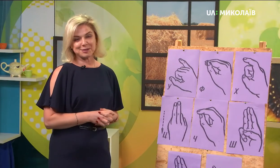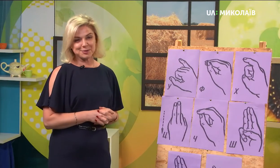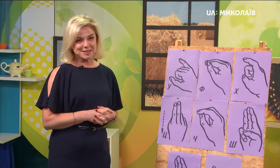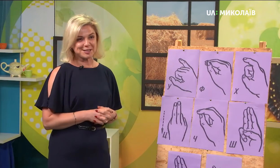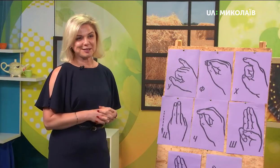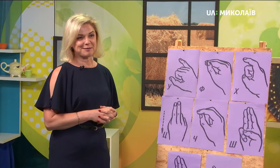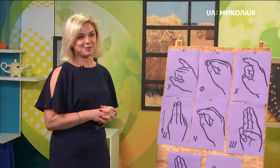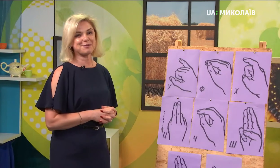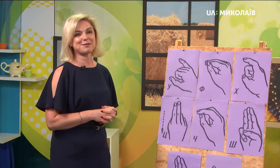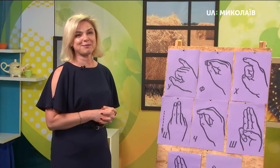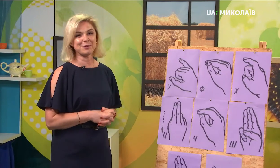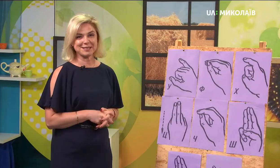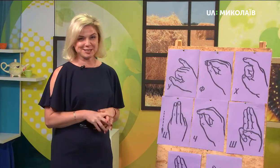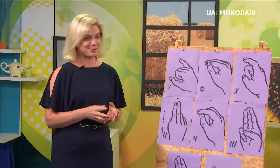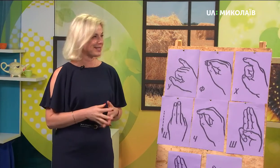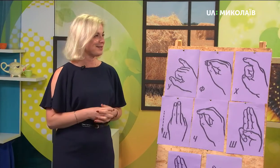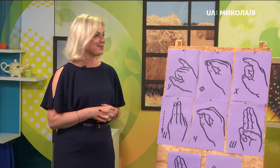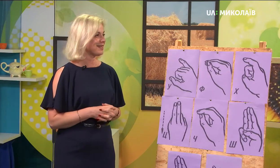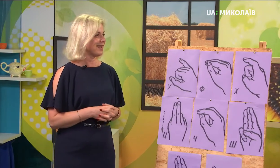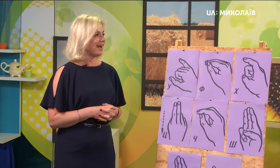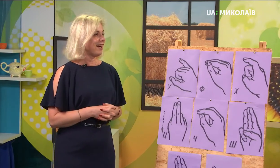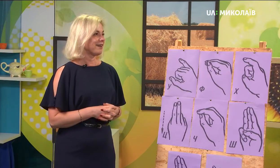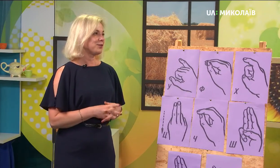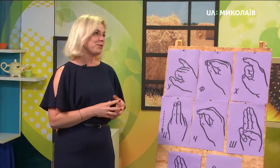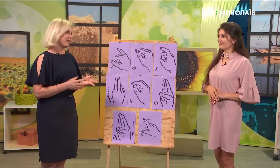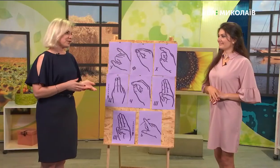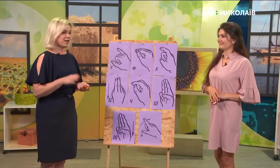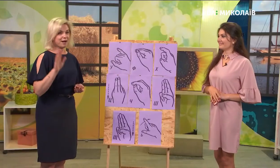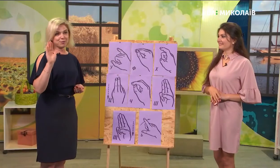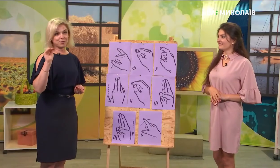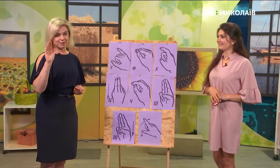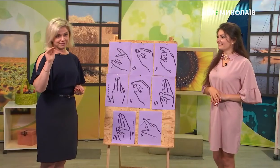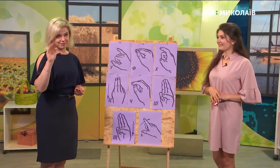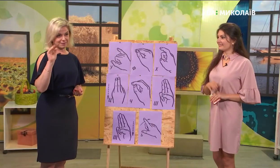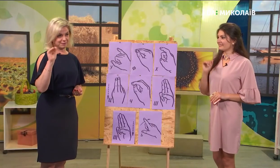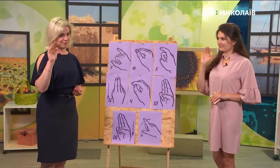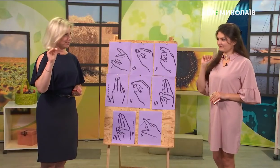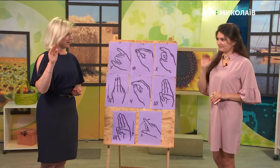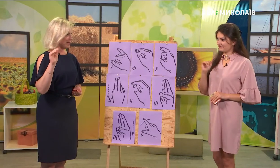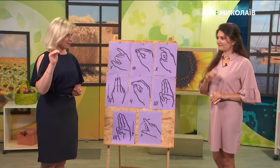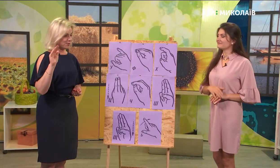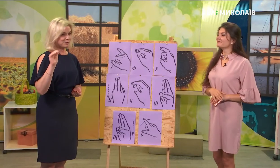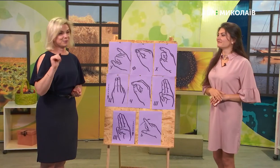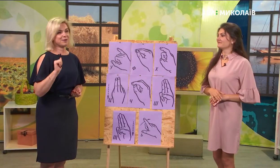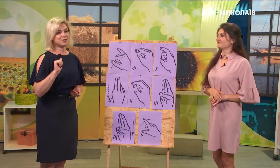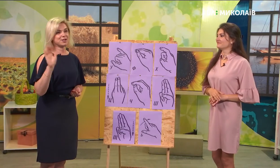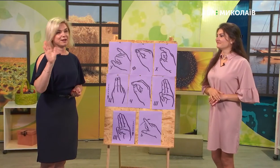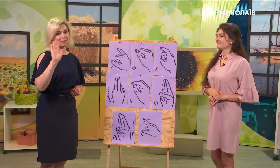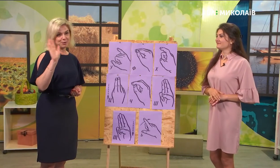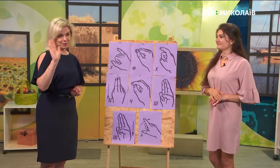«дозустрічі» може ми з вами колись ще зустрінемося. Складати «допобачення». «допобачення» або таким рухом «допобачення», або